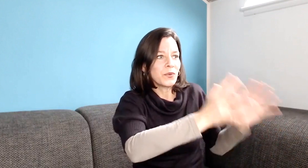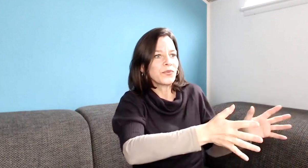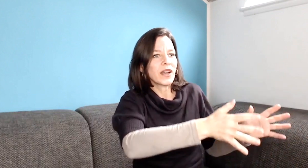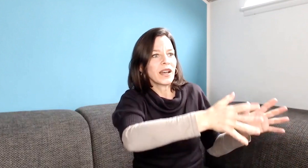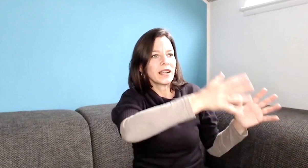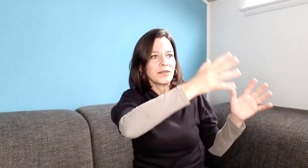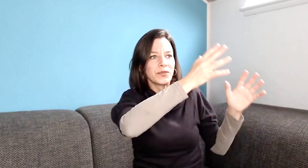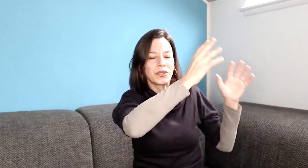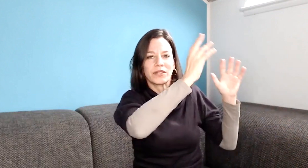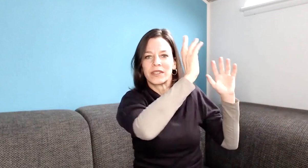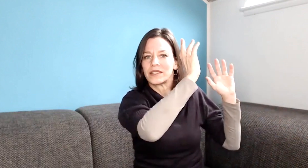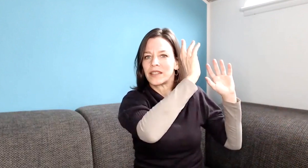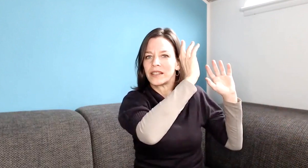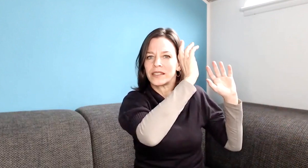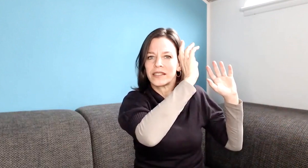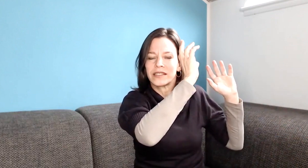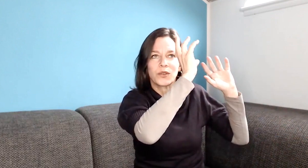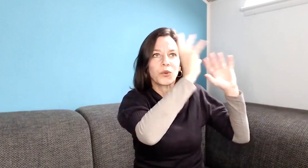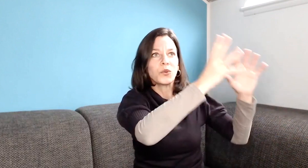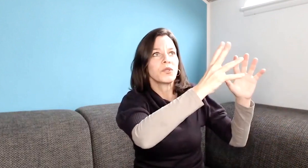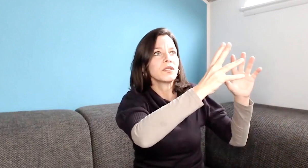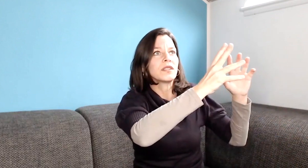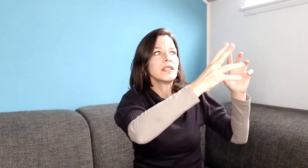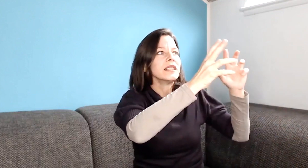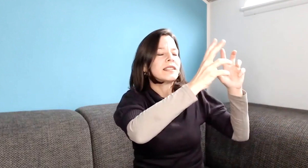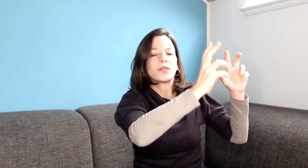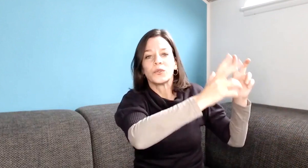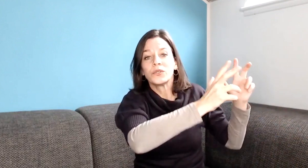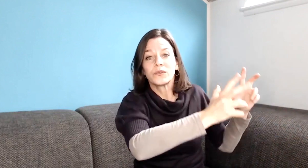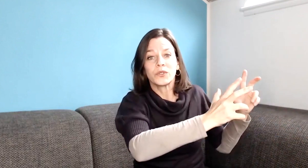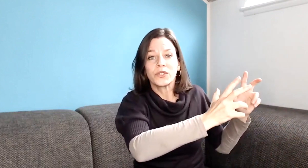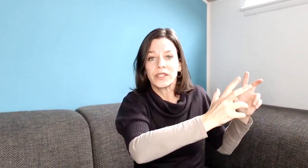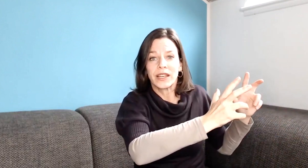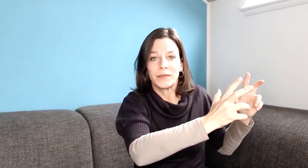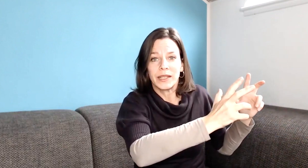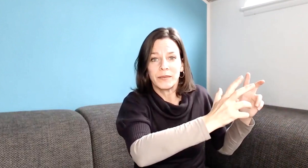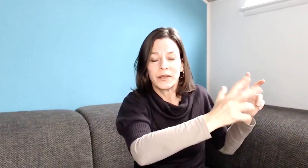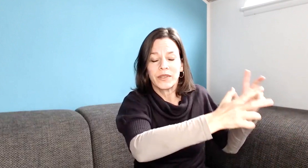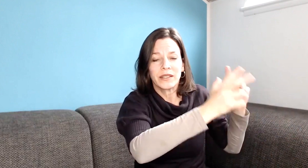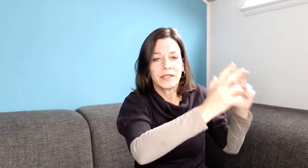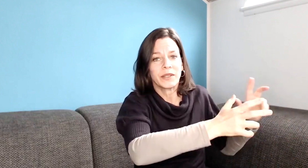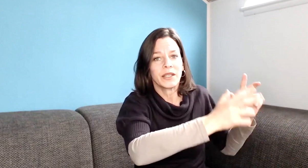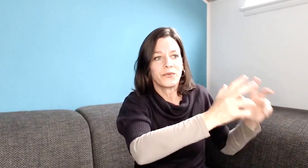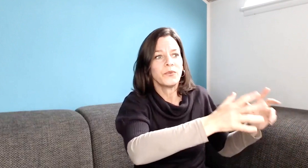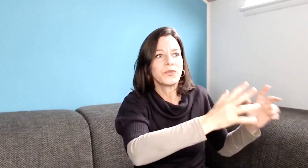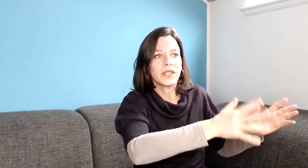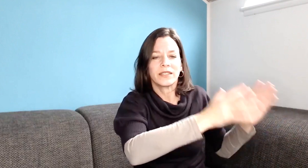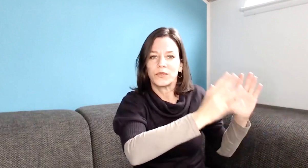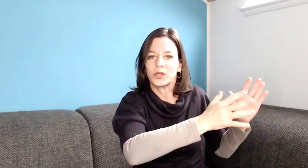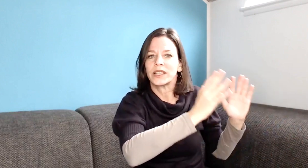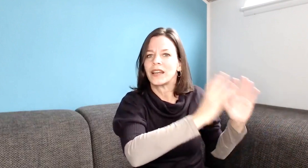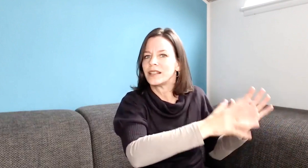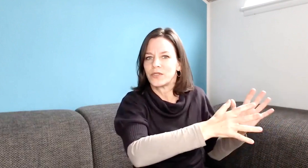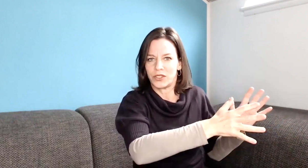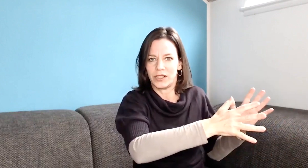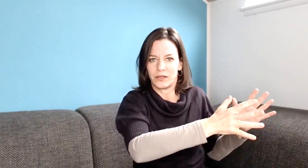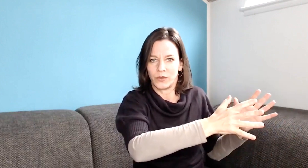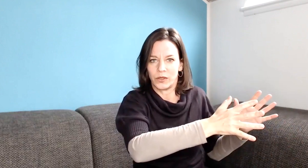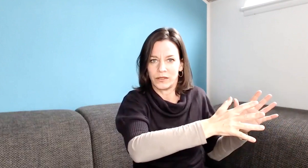5 fragen würdest, was ist dein beste, größte, der größte Wunsch in deinem Leben, dann wäre es bei der 5, das wirklich alles verstehen zu können.